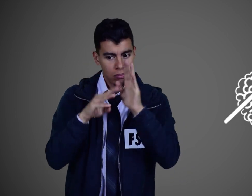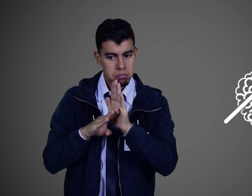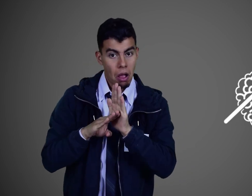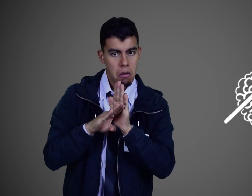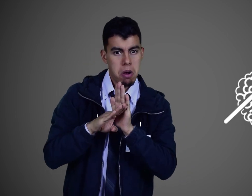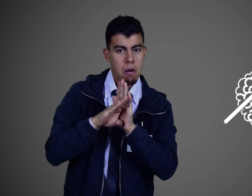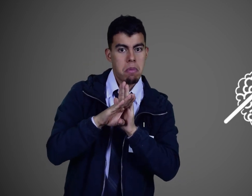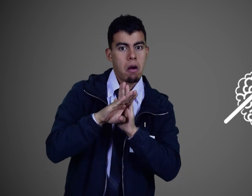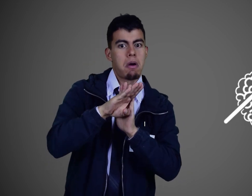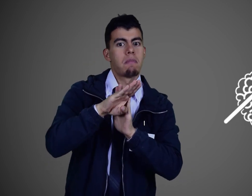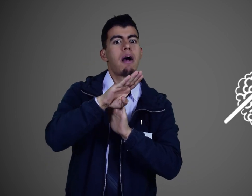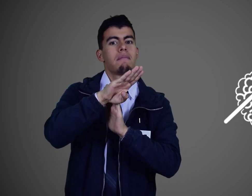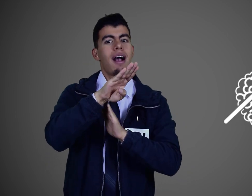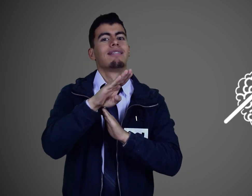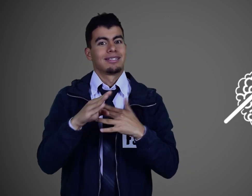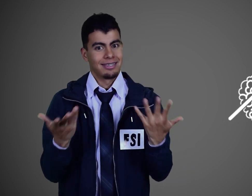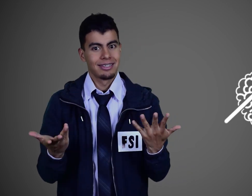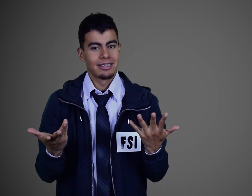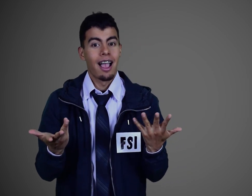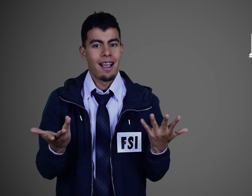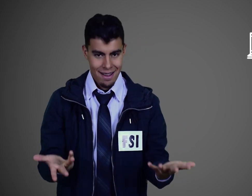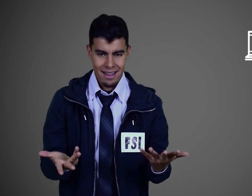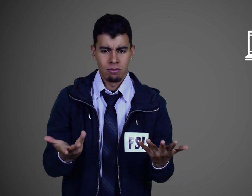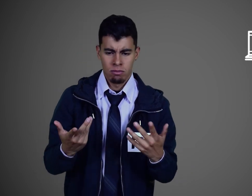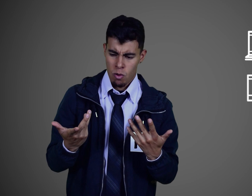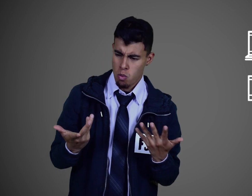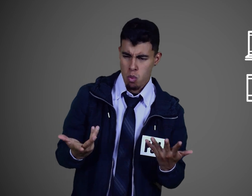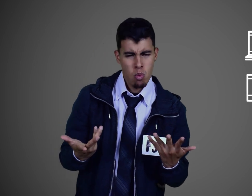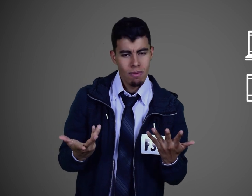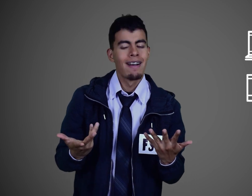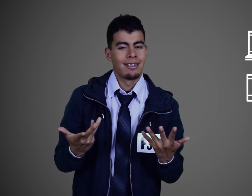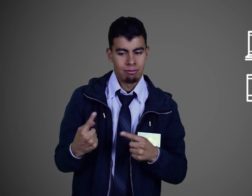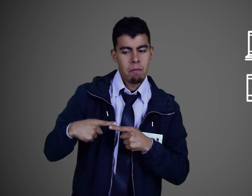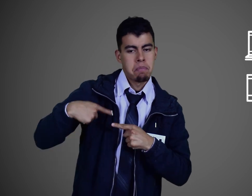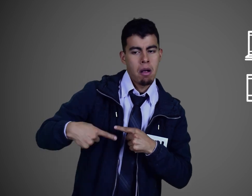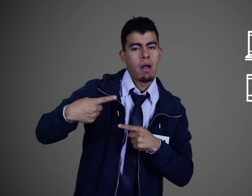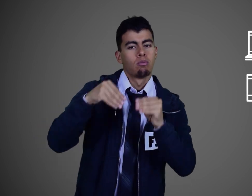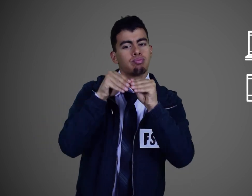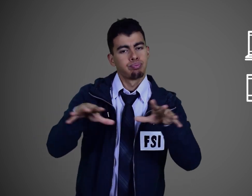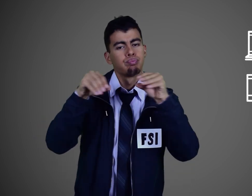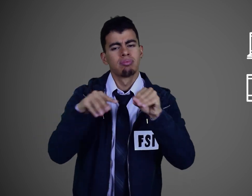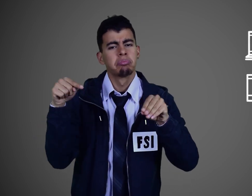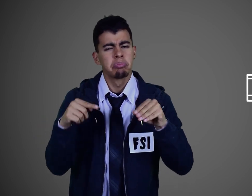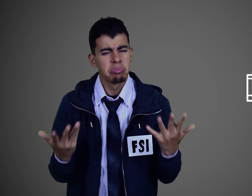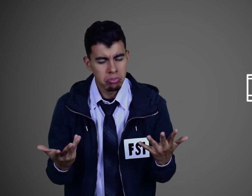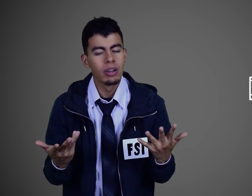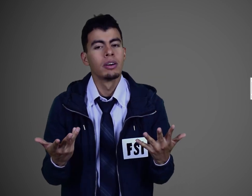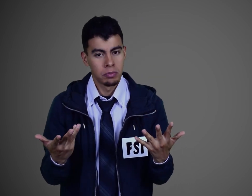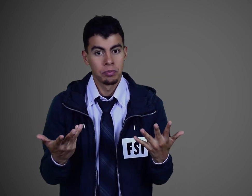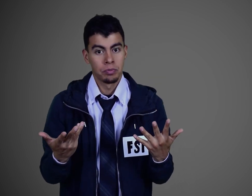¿Cómo lo haremos? Con publicaciones periódicas, donde propondremos juegos de preguntas para